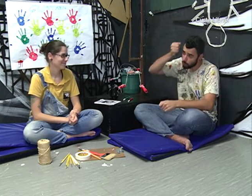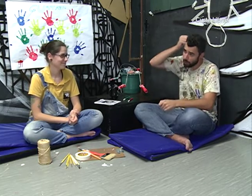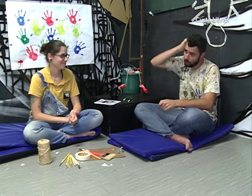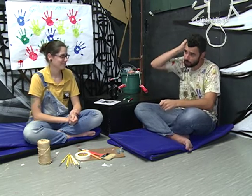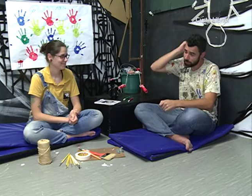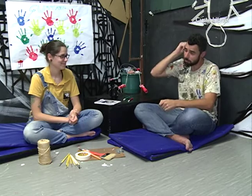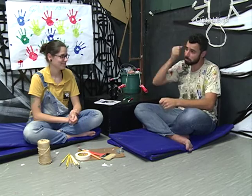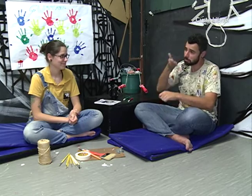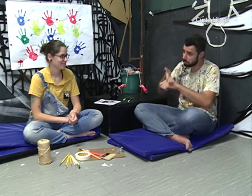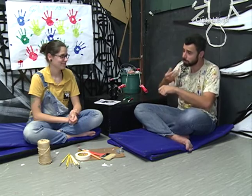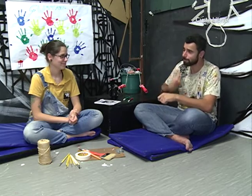E fui aprovado.